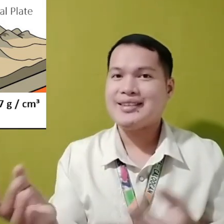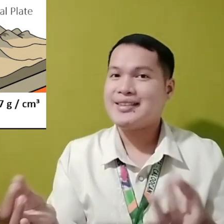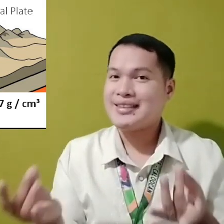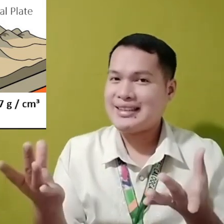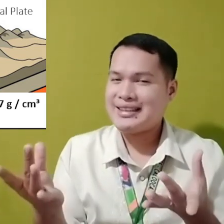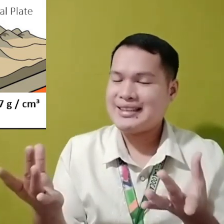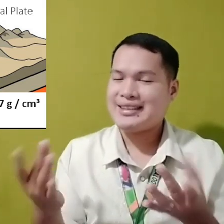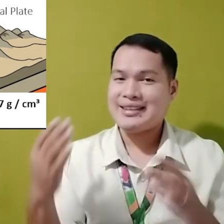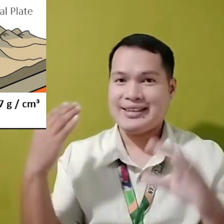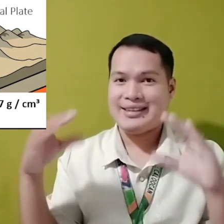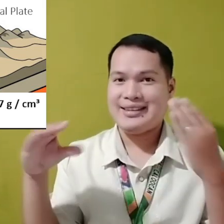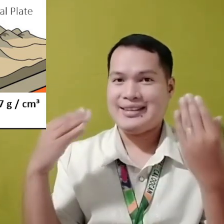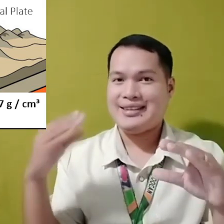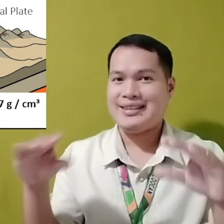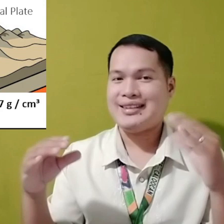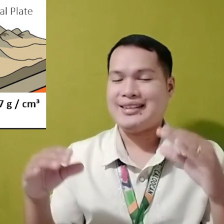Kumpara sa oceanic plate